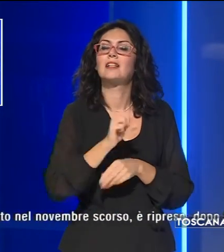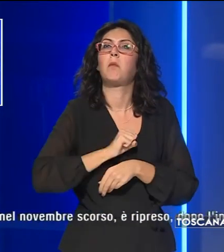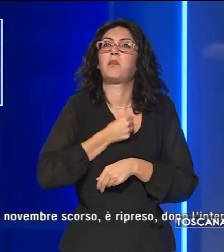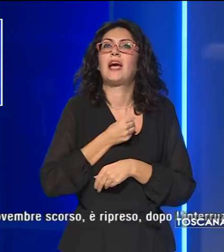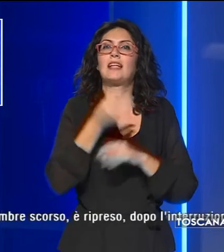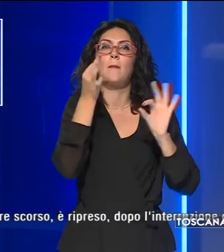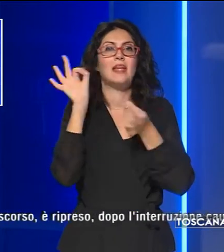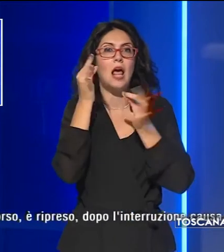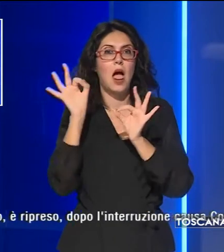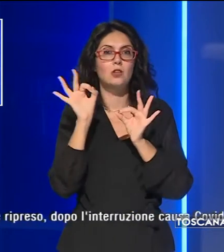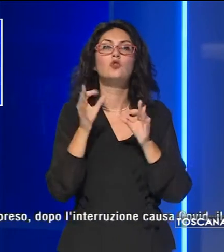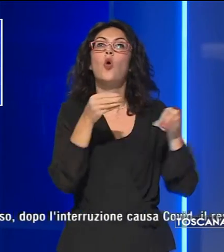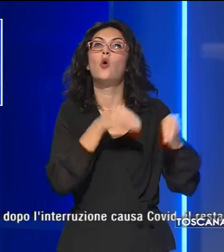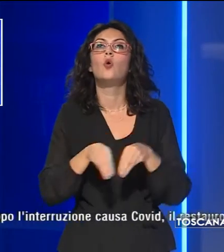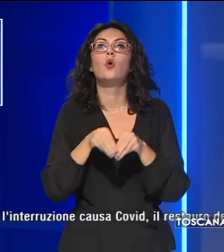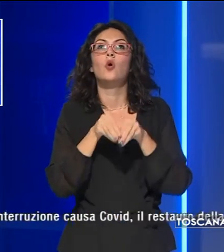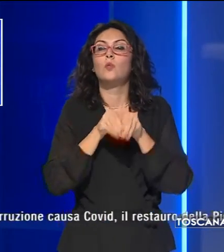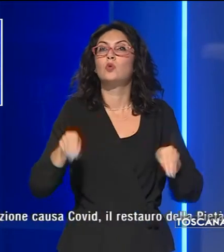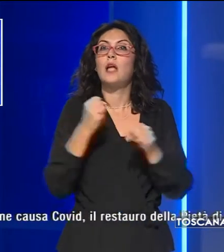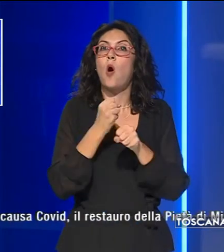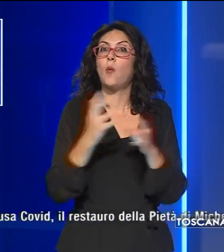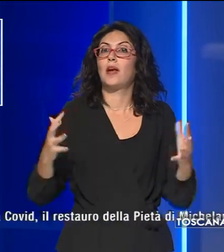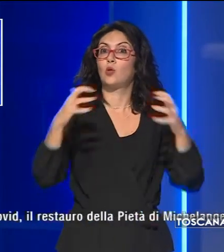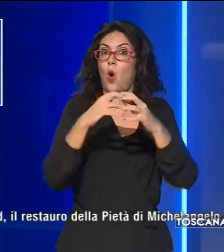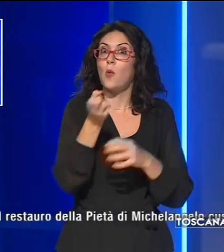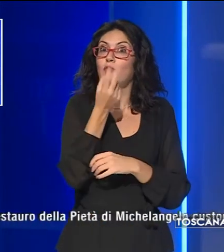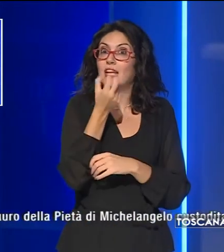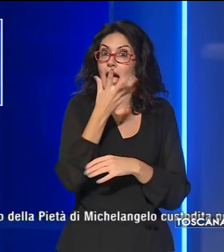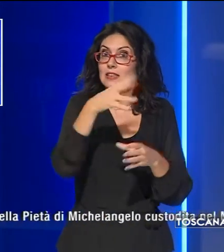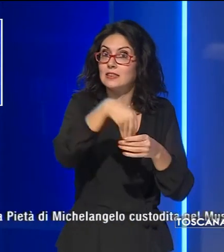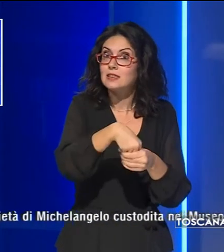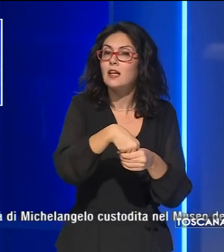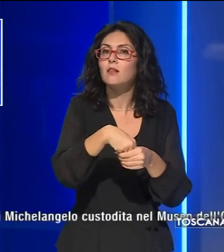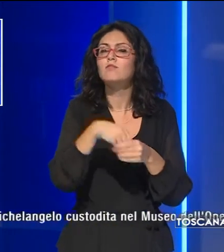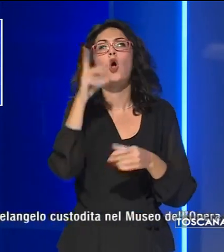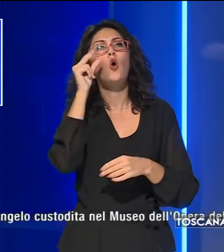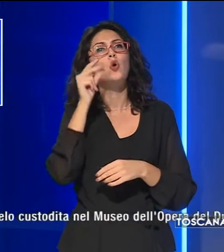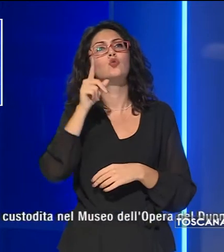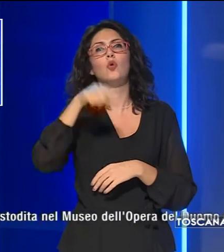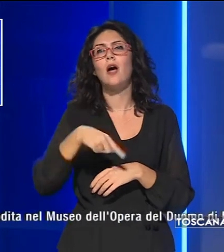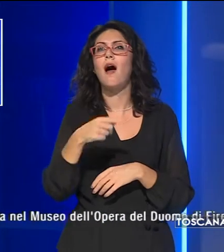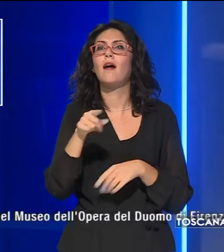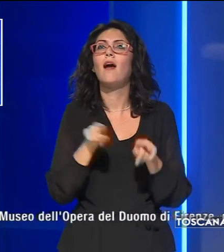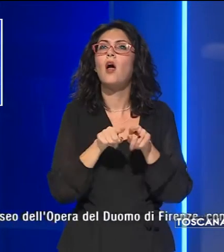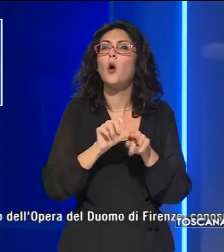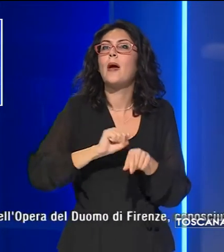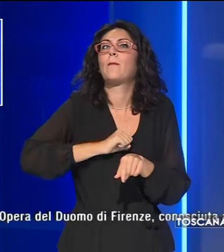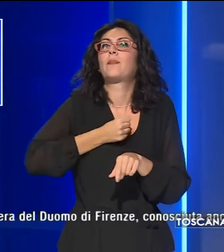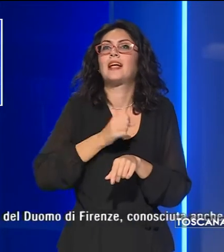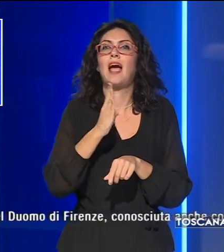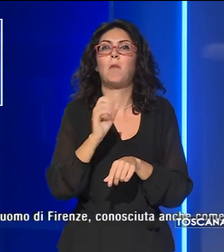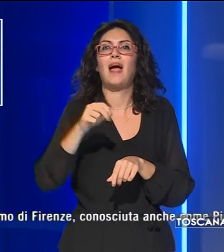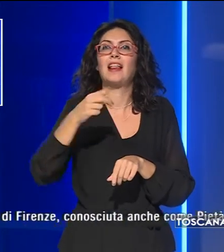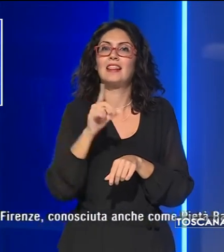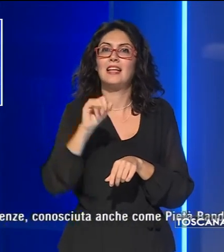custodita nel Museo dell'Opera dell'Uomo di Firenze conosciuta anche come Pietà Bandini, una